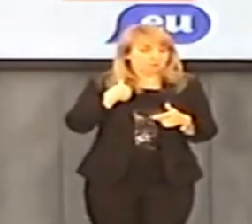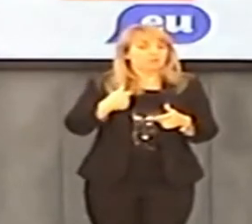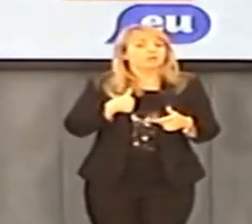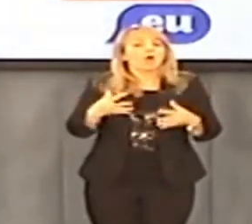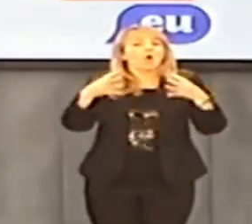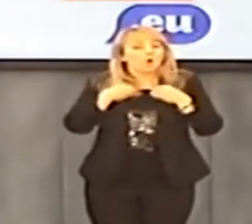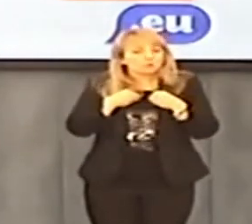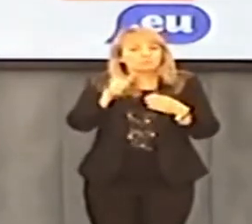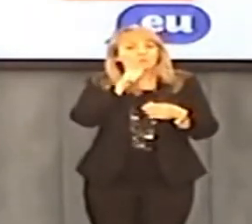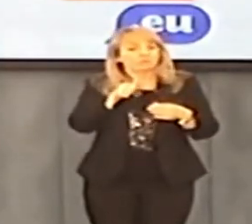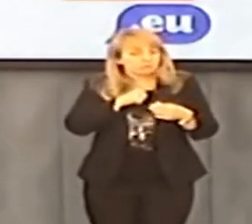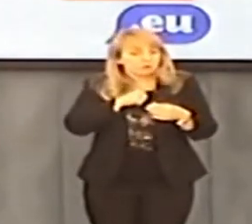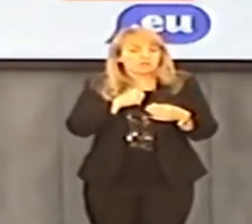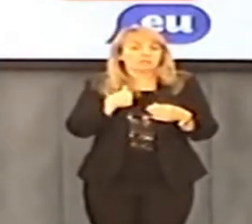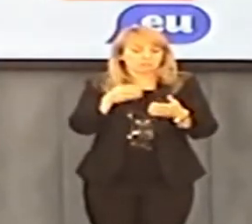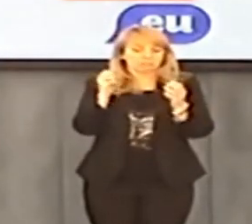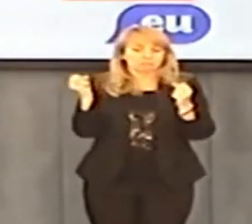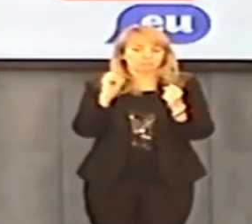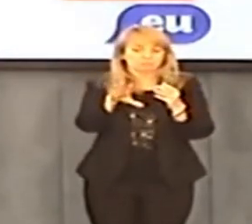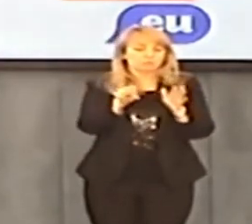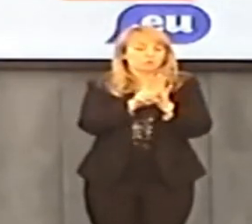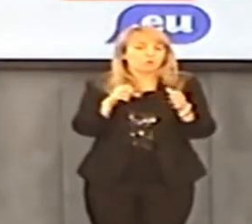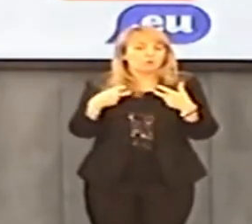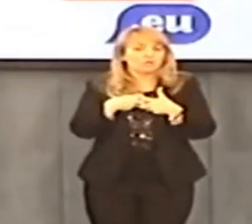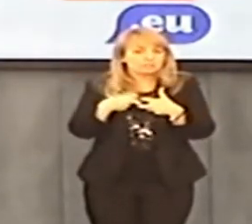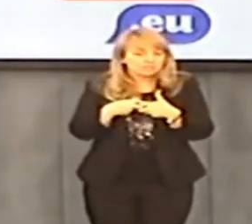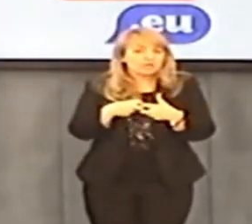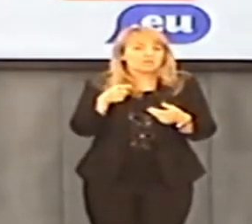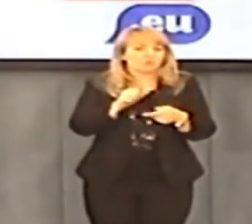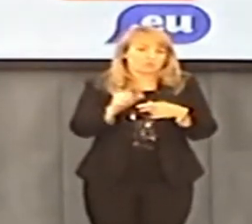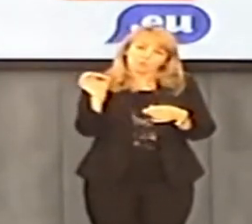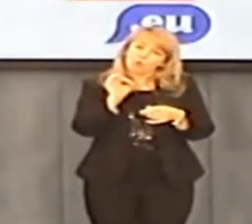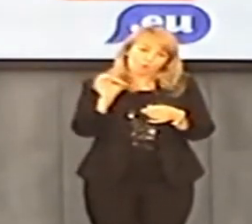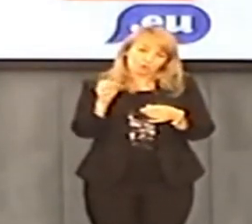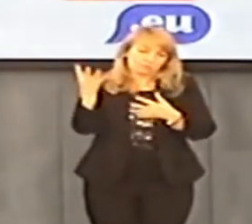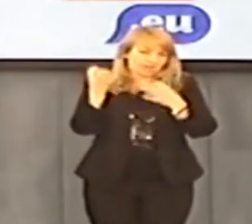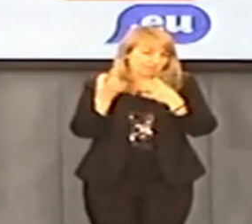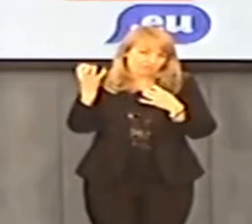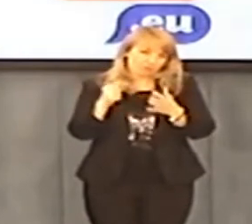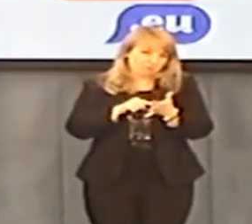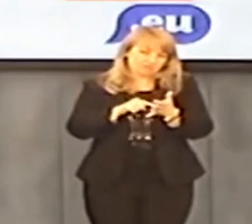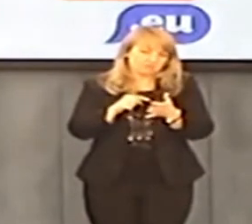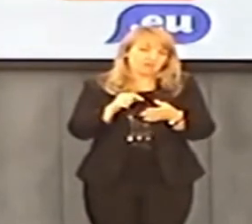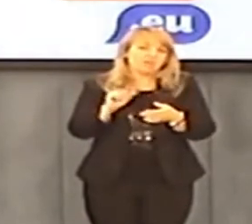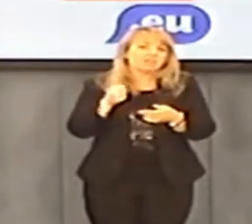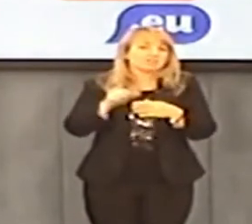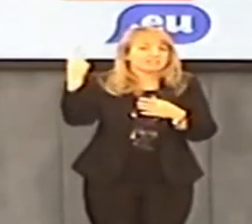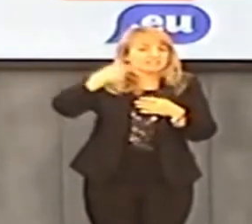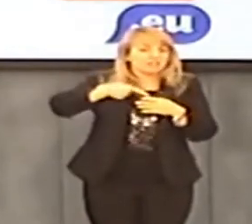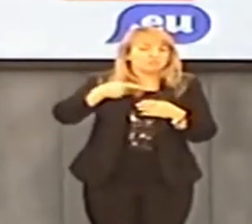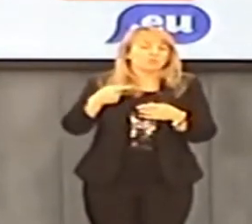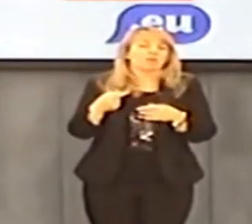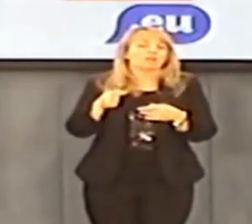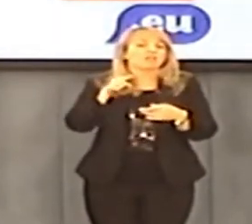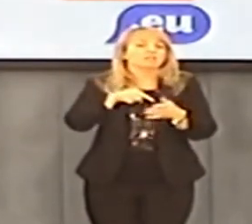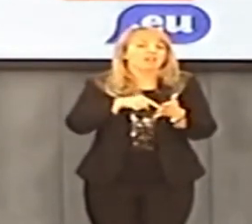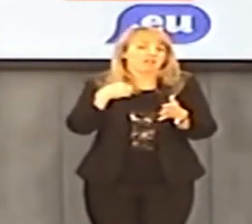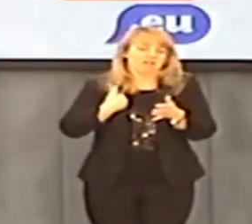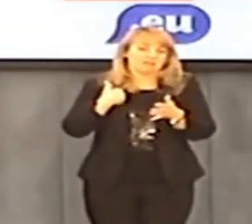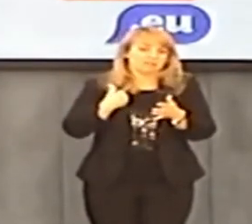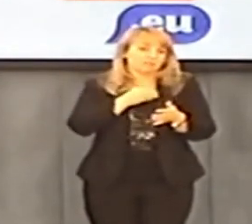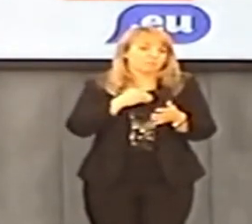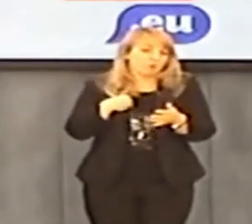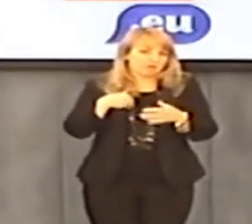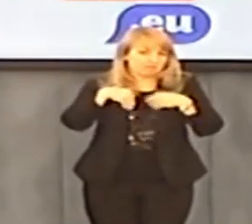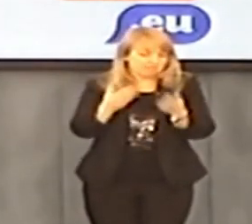Tuska z prawie właśnie tej polityki Kamerona. Dostałem wczoraj, to zamieściłem na blogu. Zachęcam do przeczytania kompromitującą profesora Rady